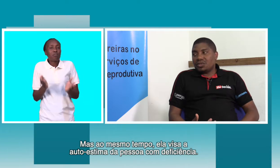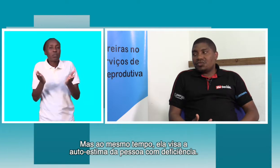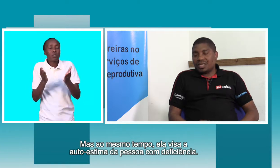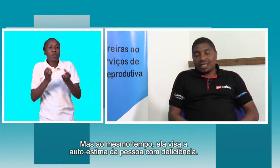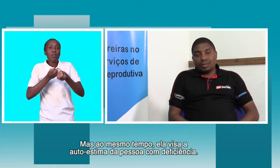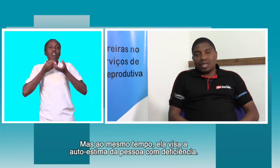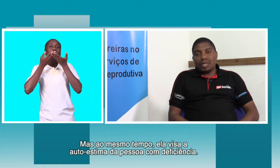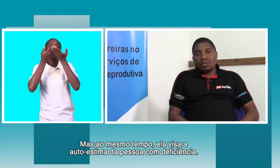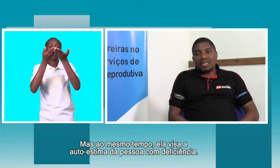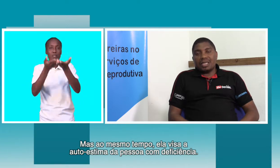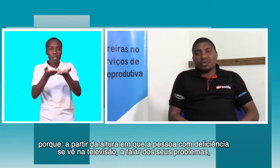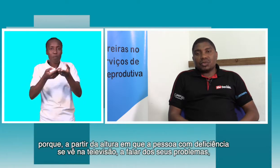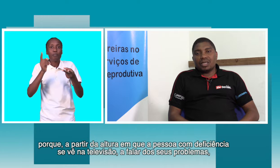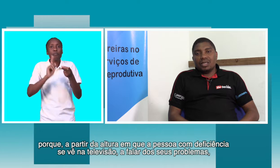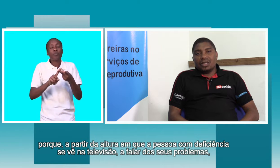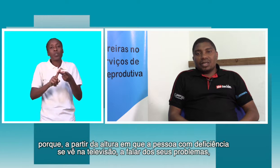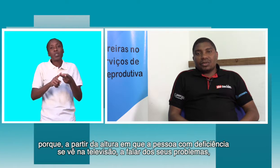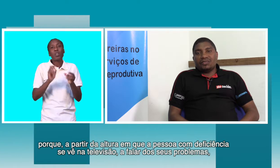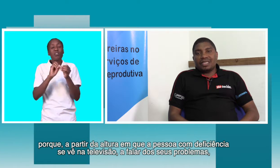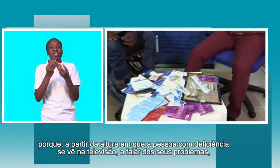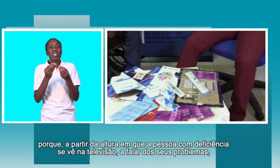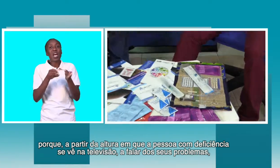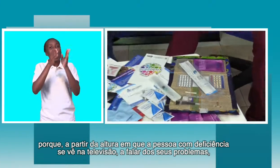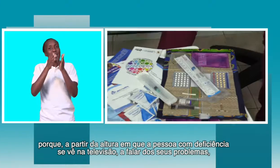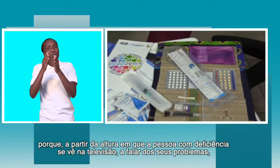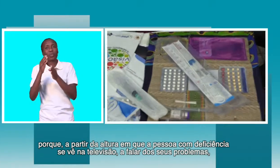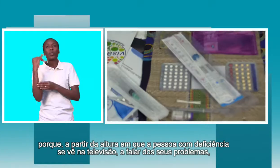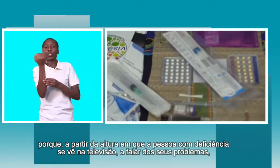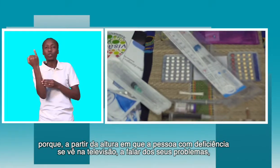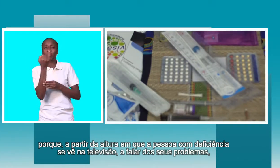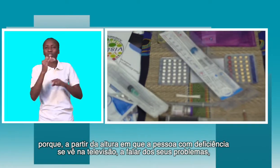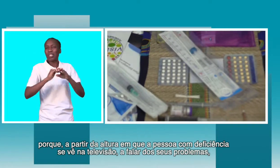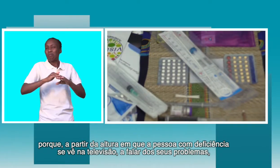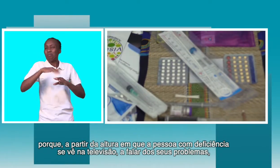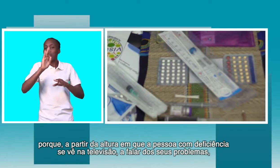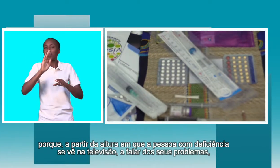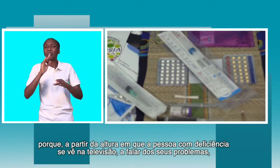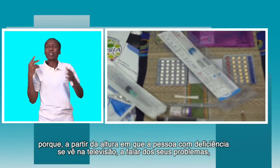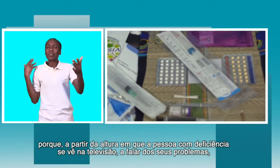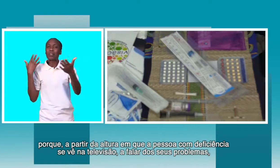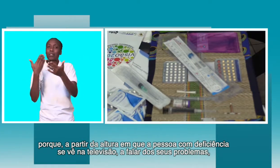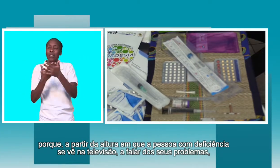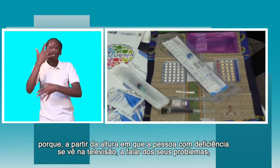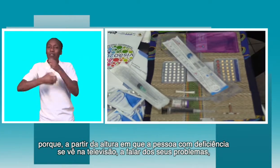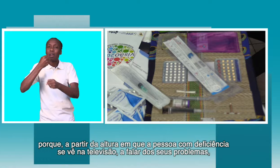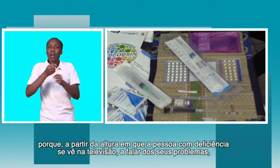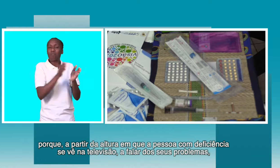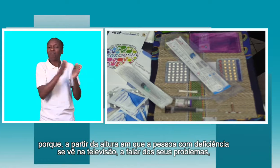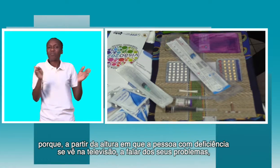com deficiência, porque ao mesmo tempo a pessoa com deficiência se vê na televisão a falar sobre os seus problemas, a